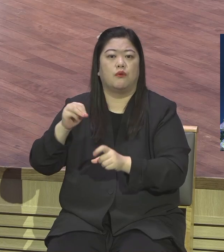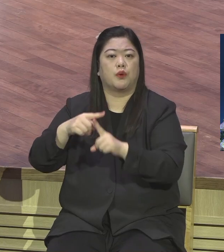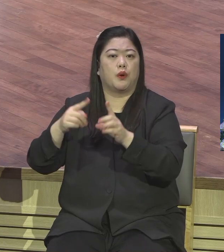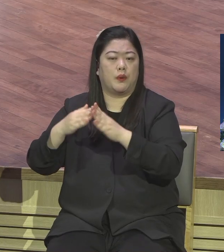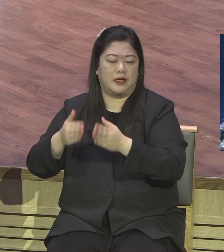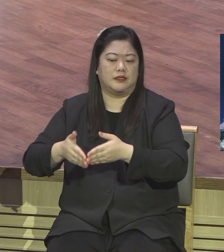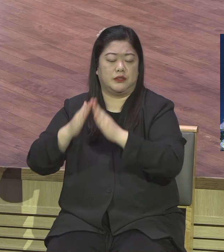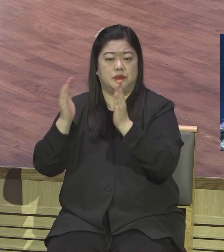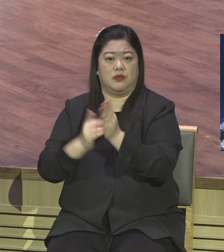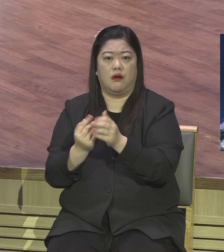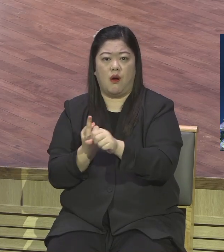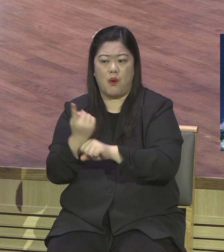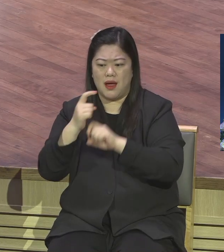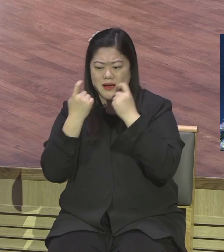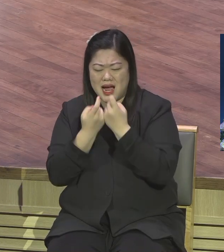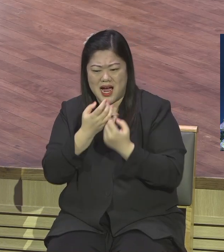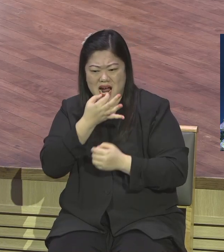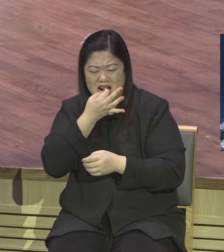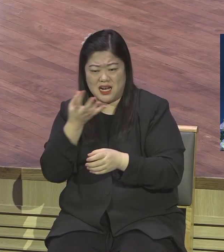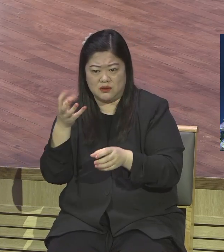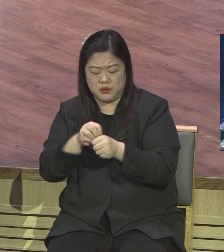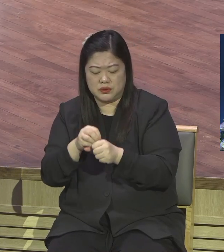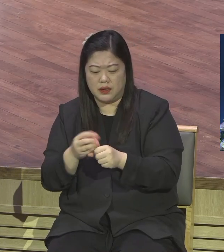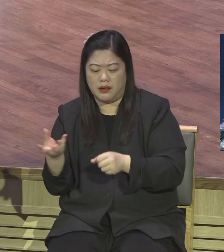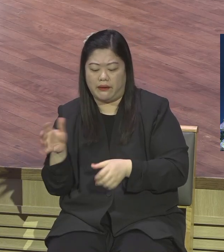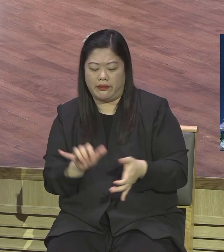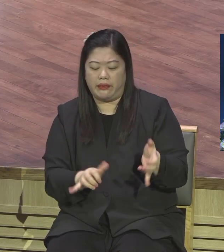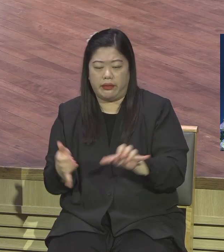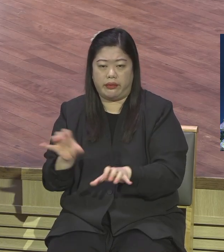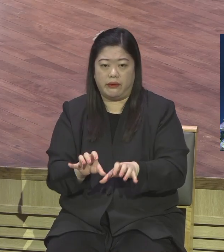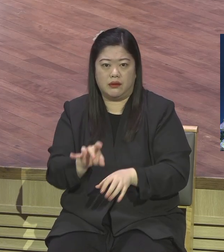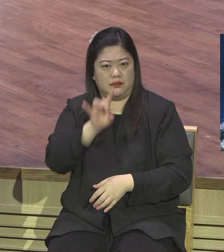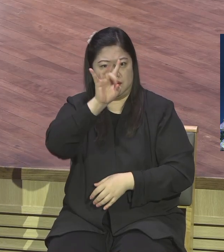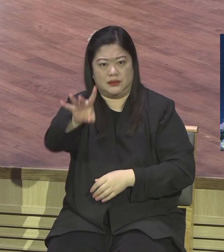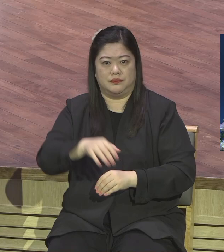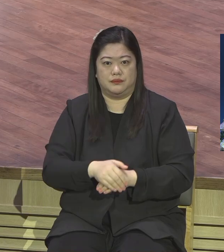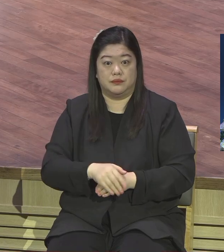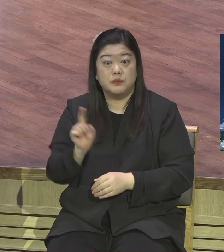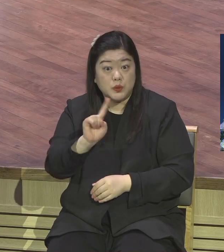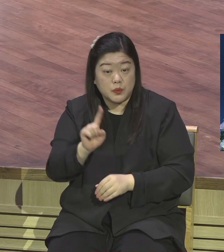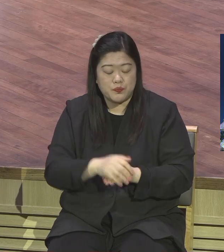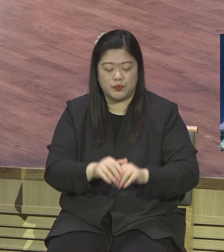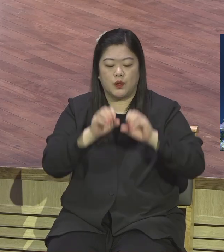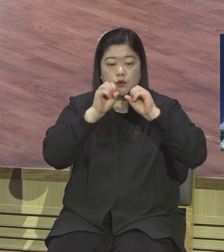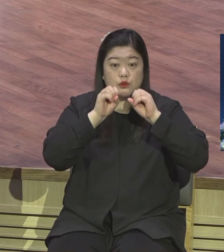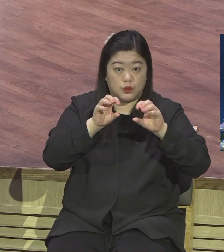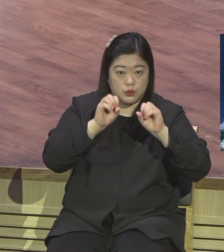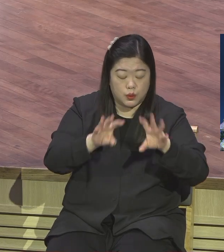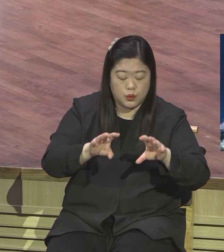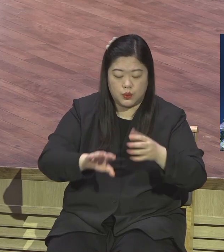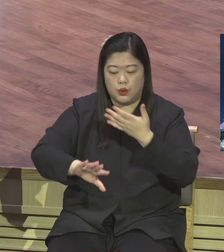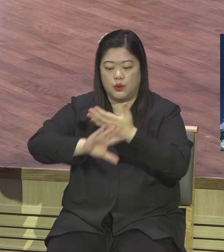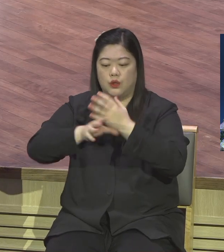절단됩니다. 그것이 바로 전도와 성교회 비전이다. 이거 가지고